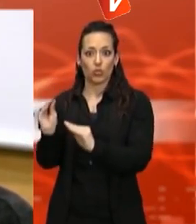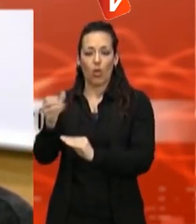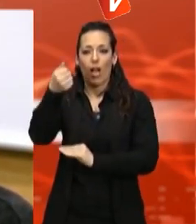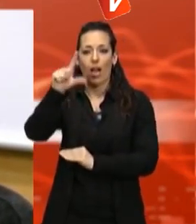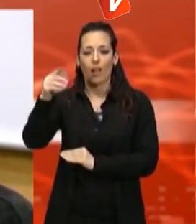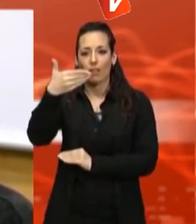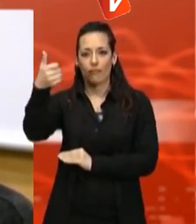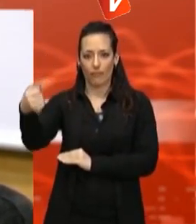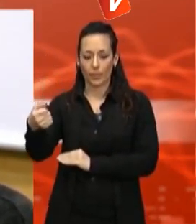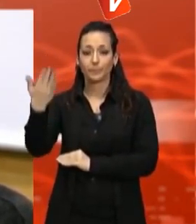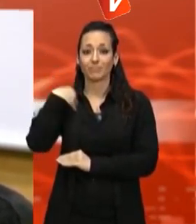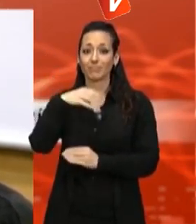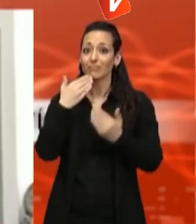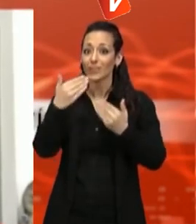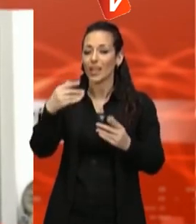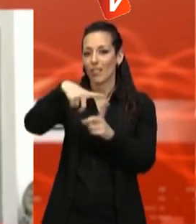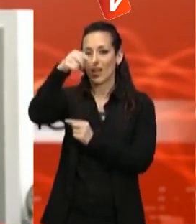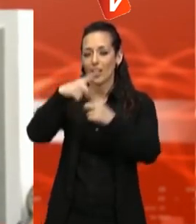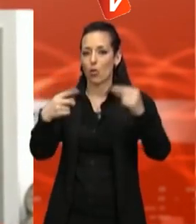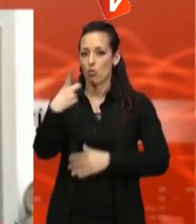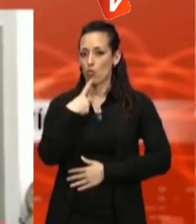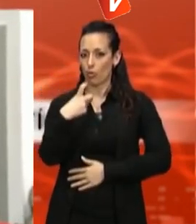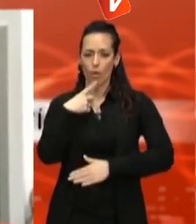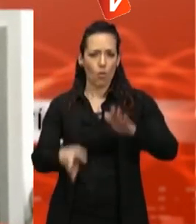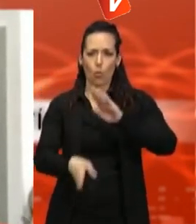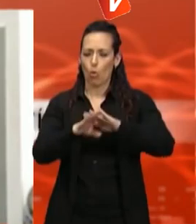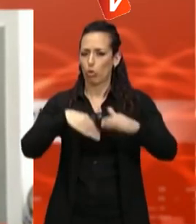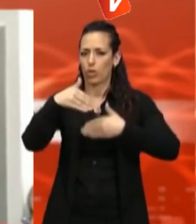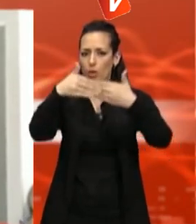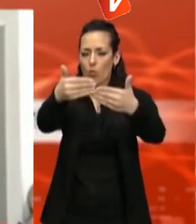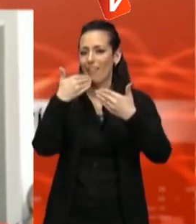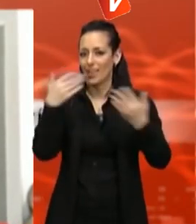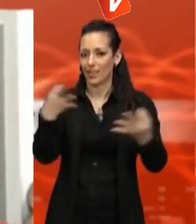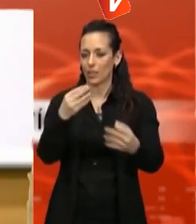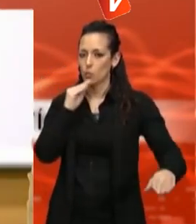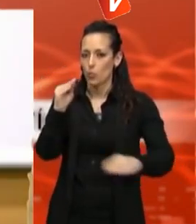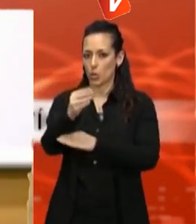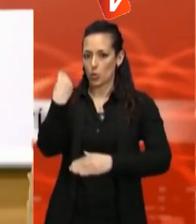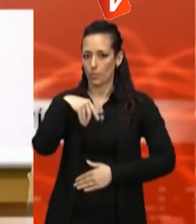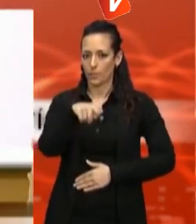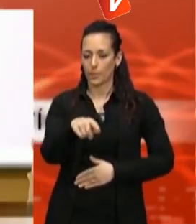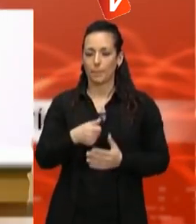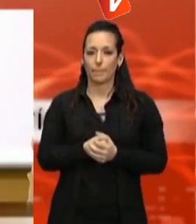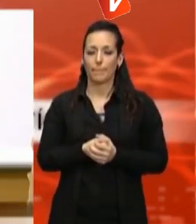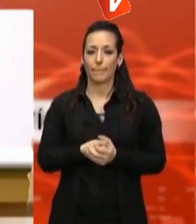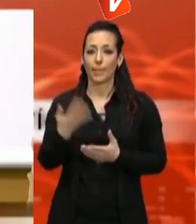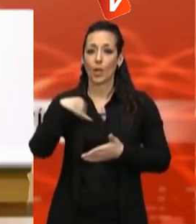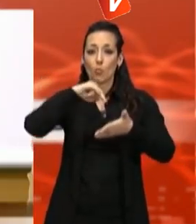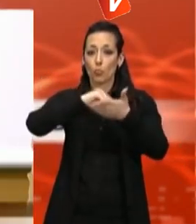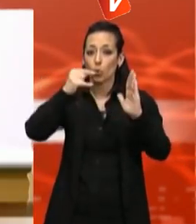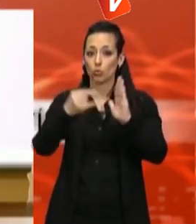endavant, gràcies a l'obra social, el programa de recaptació d'aliments i de bolquers reutilitzables. Tant un projecte com l'altre